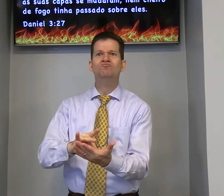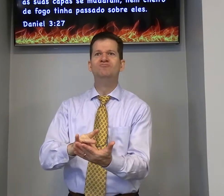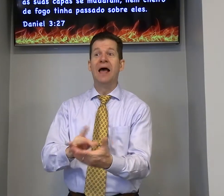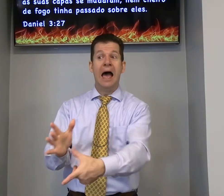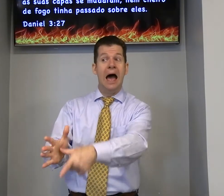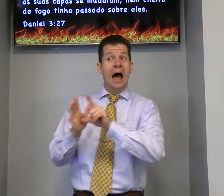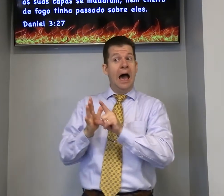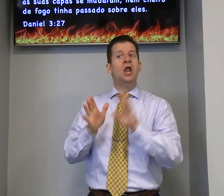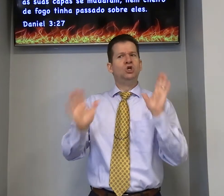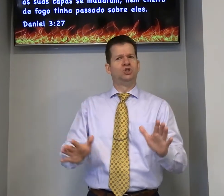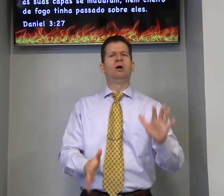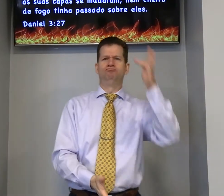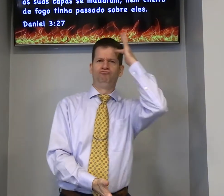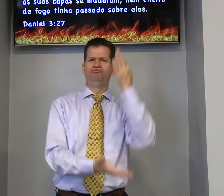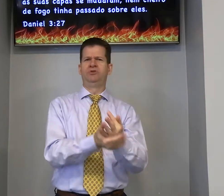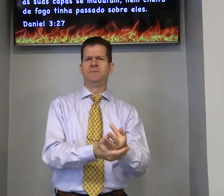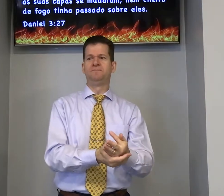parece que tem fé de verdade